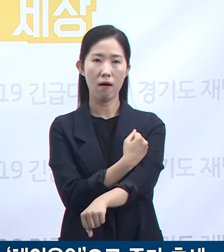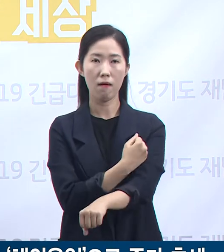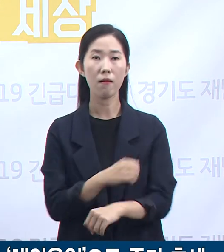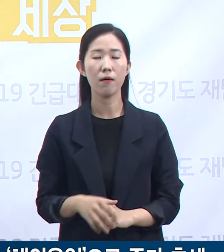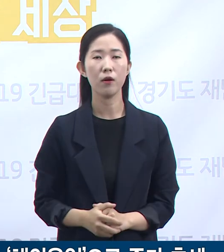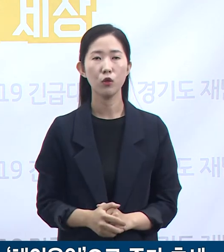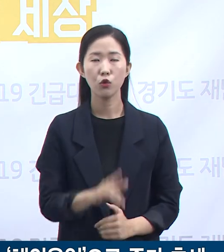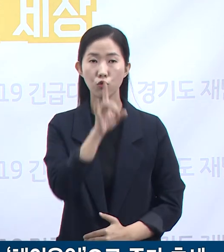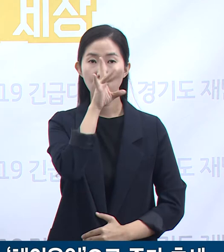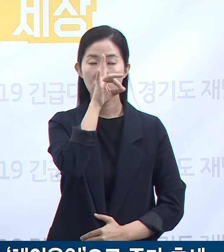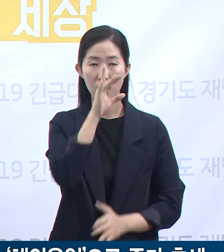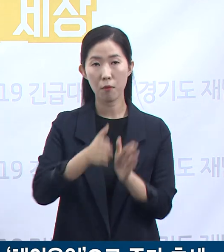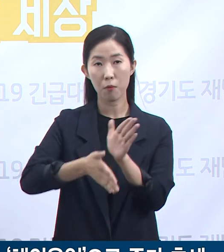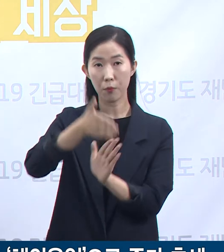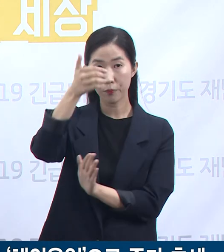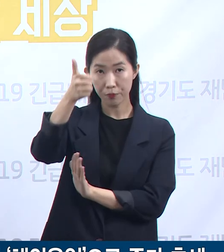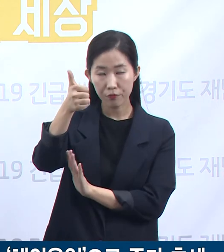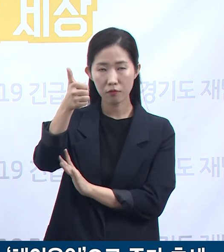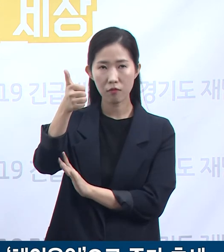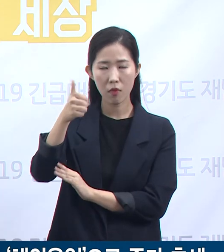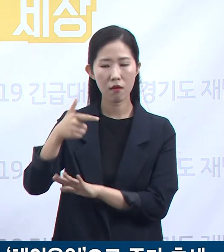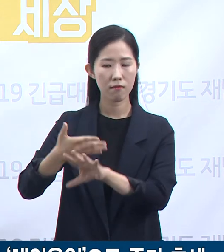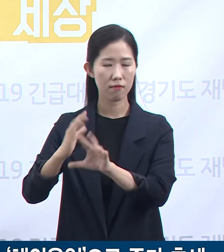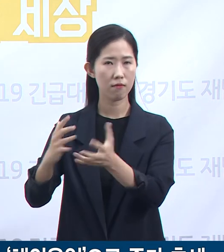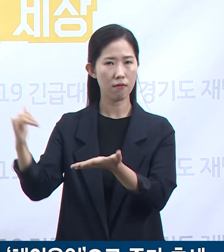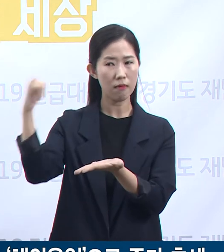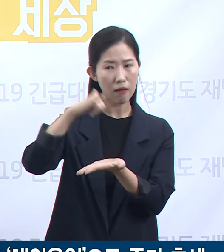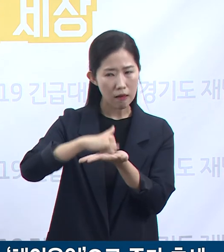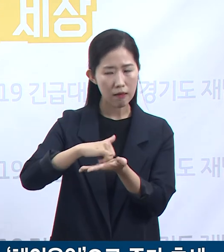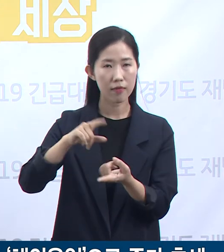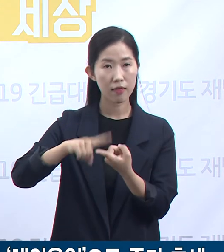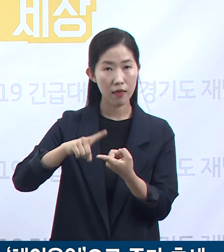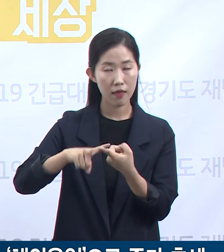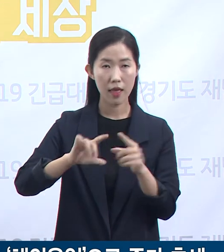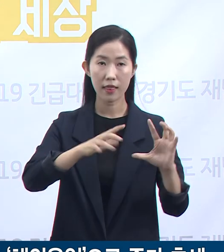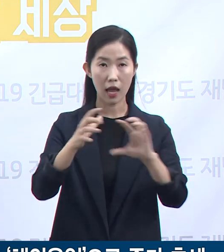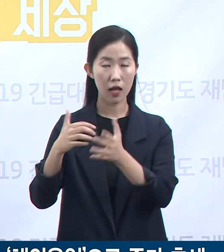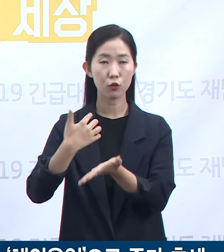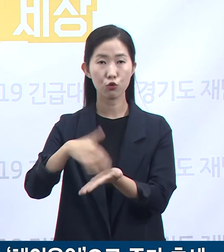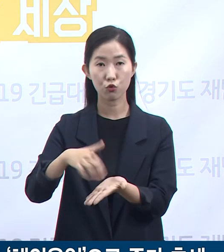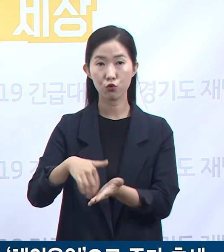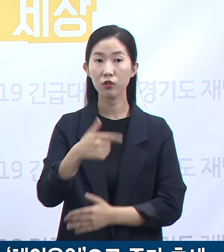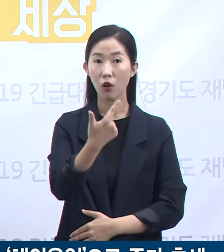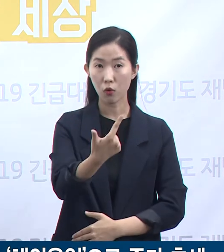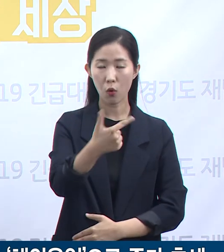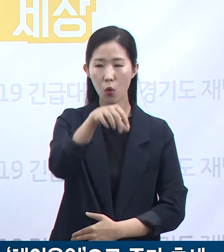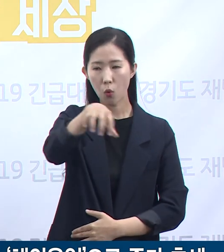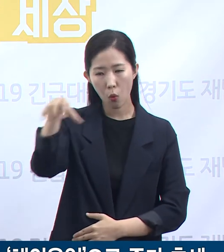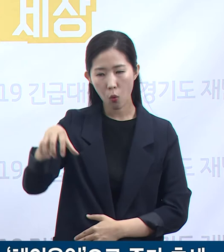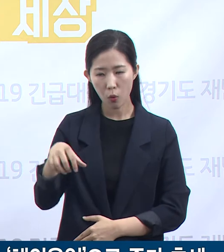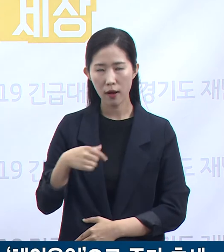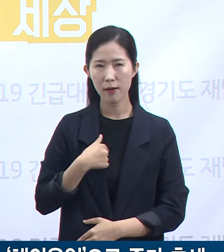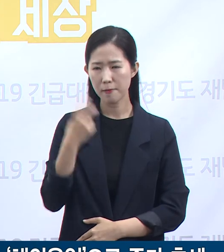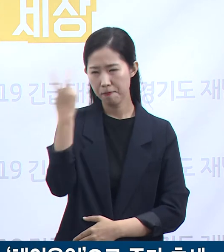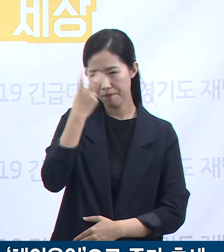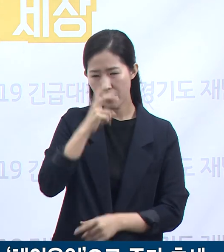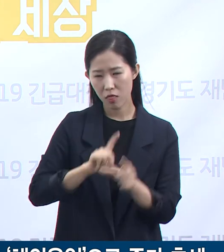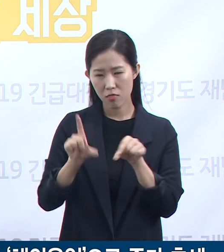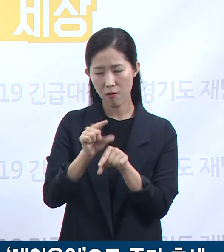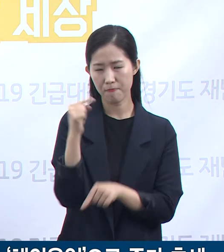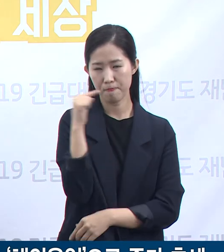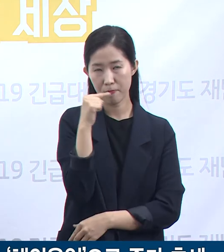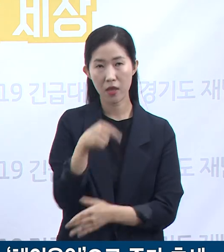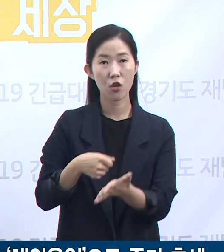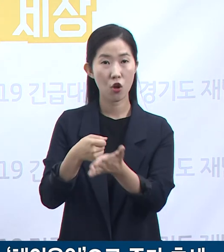중앙방역대책본부는 해외 유입 사례의 증가에 대응하여 6개 국가를 방역 강화 대상 국가로 지정하여 관리하고 있으며